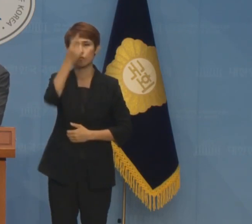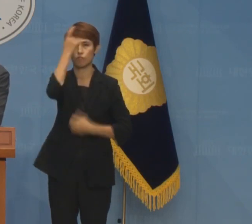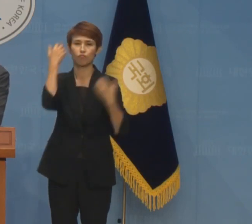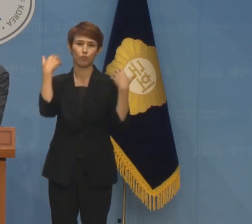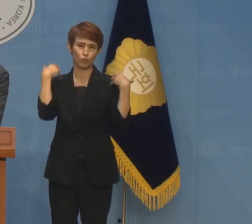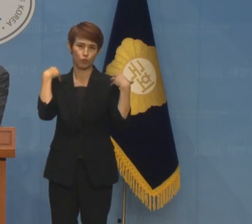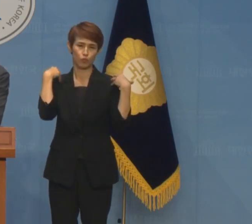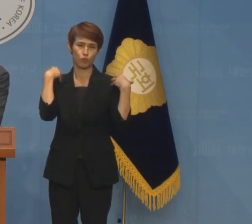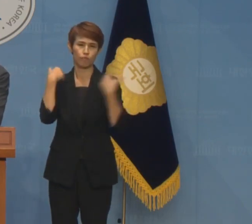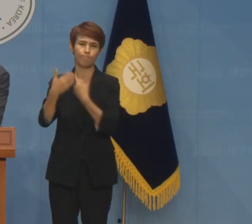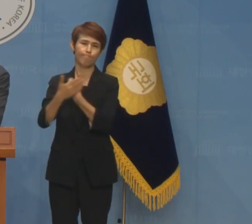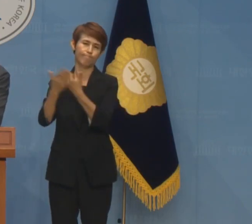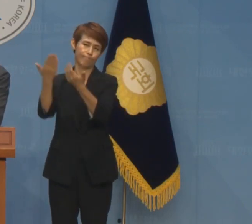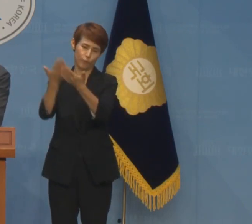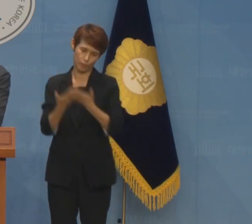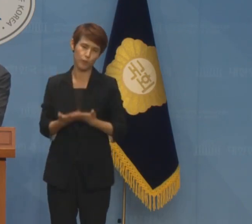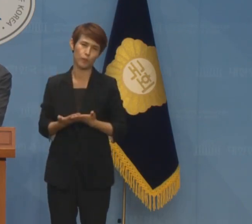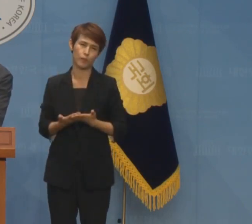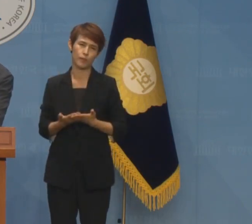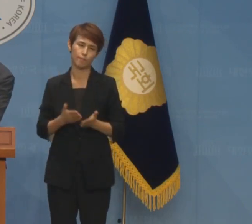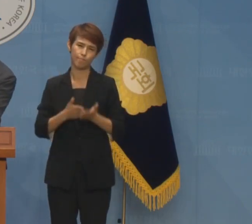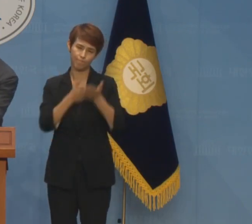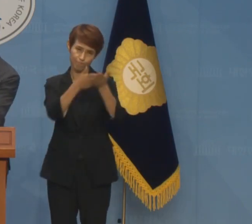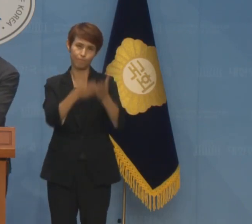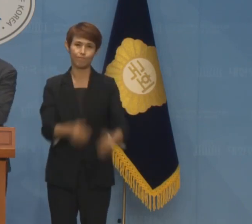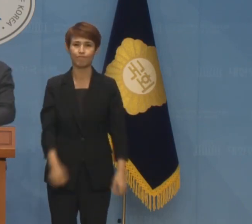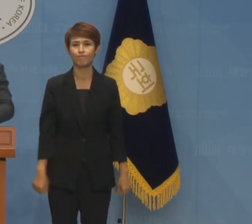정부가 나서주기를 강력하게 요청합니다.